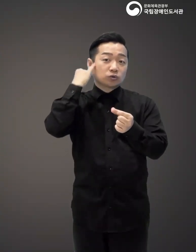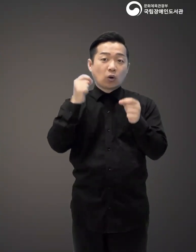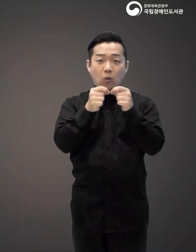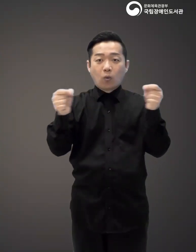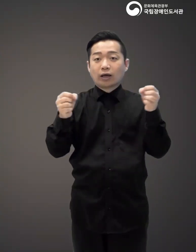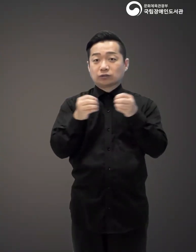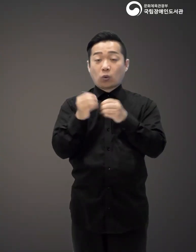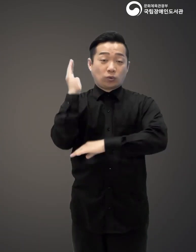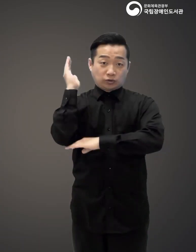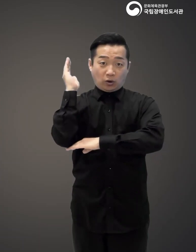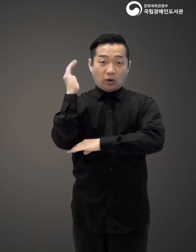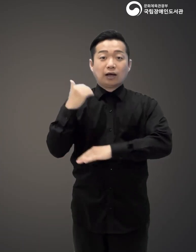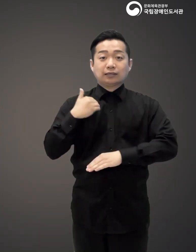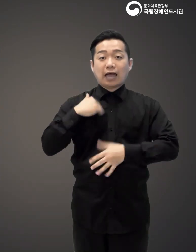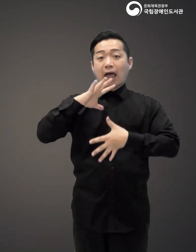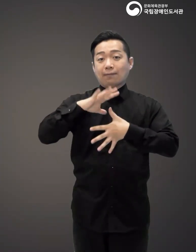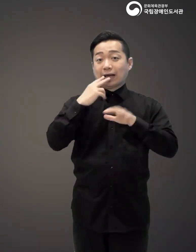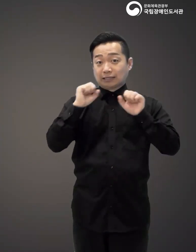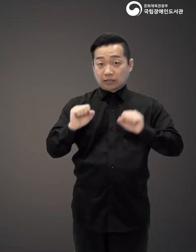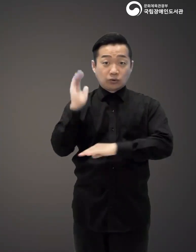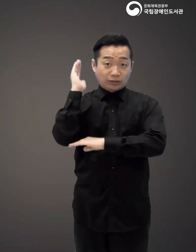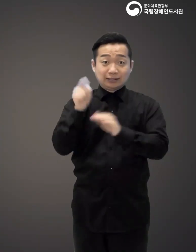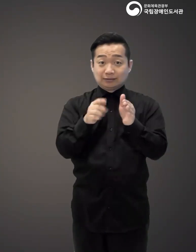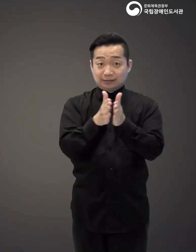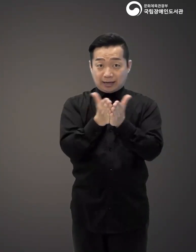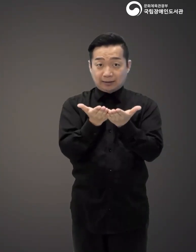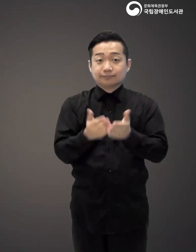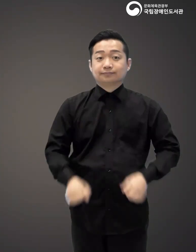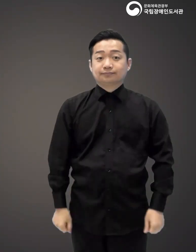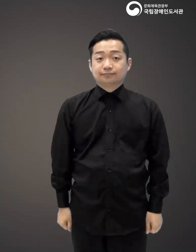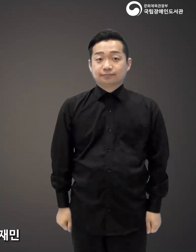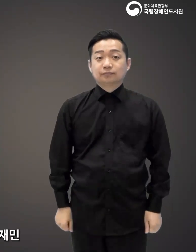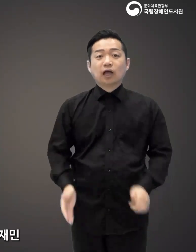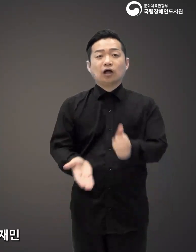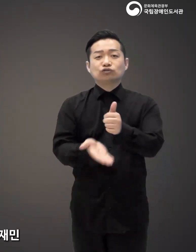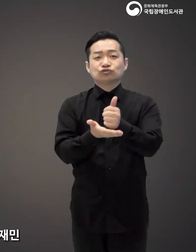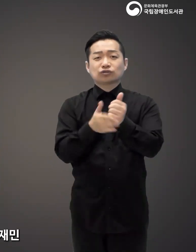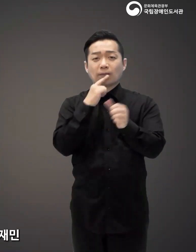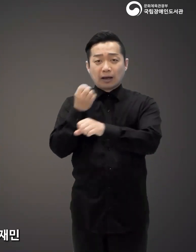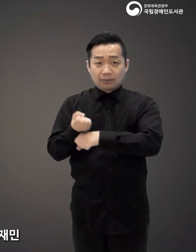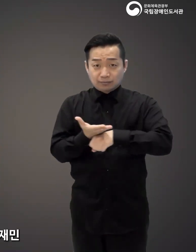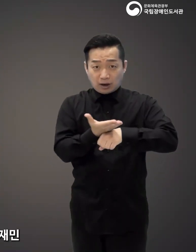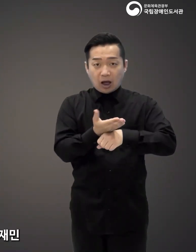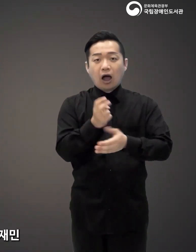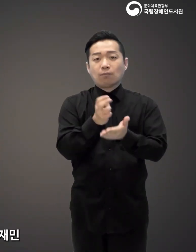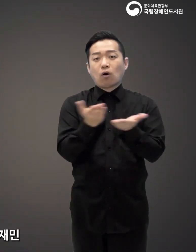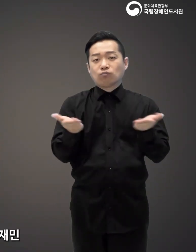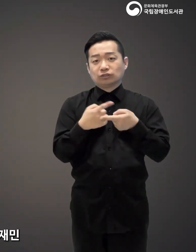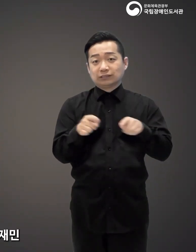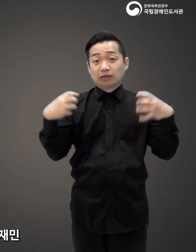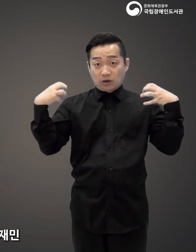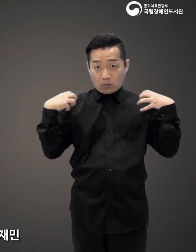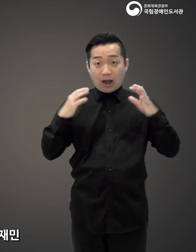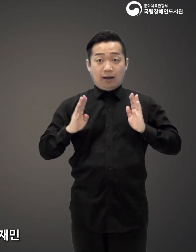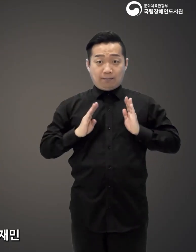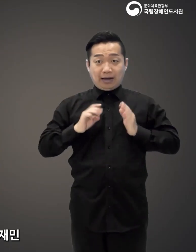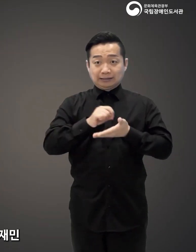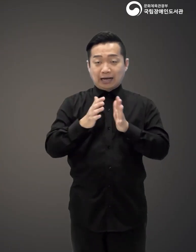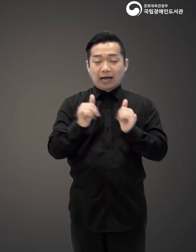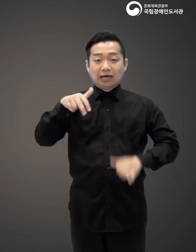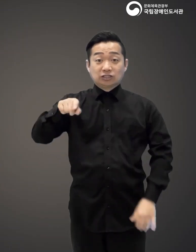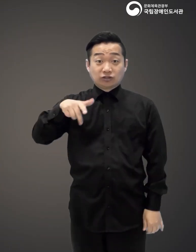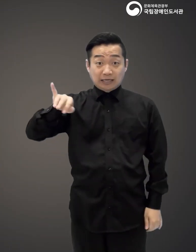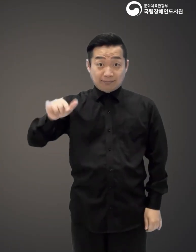장편소설 나의 아메리카 생존기입니다. 추천의 말을 기꺼이 전해준 법무 심의관이자 작가인